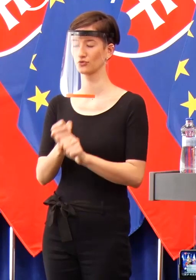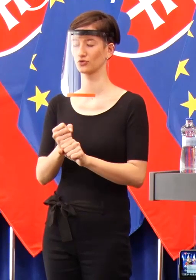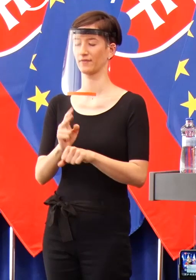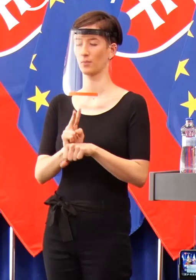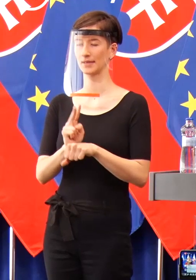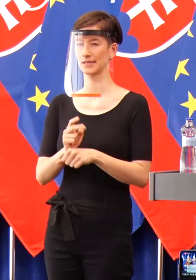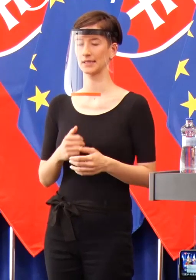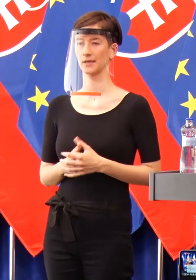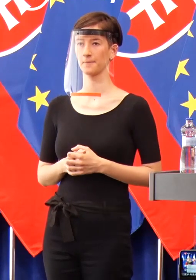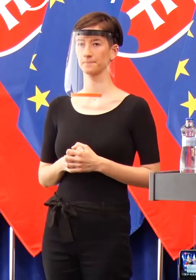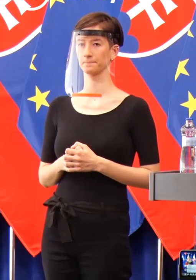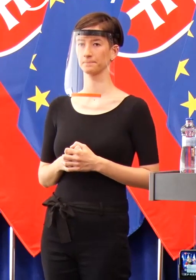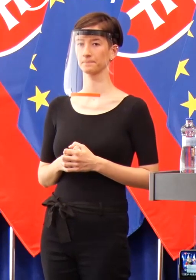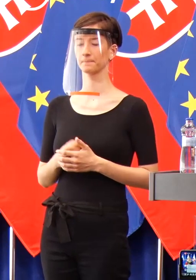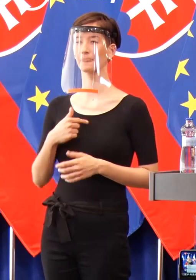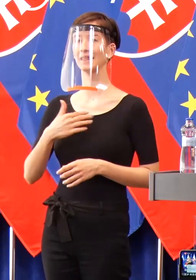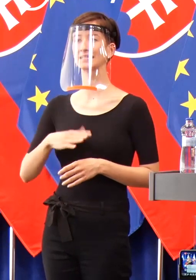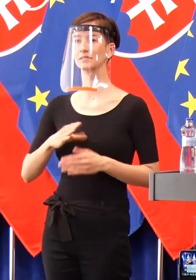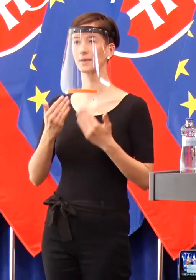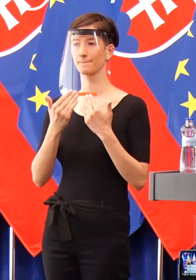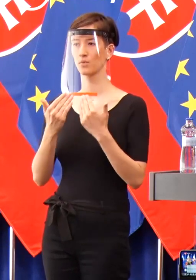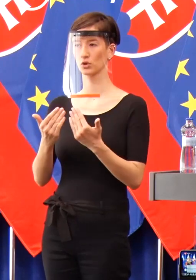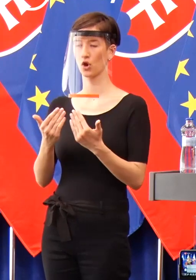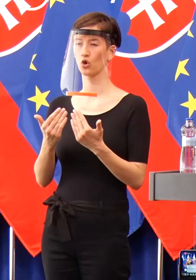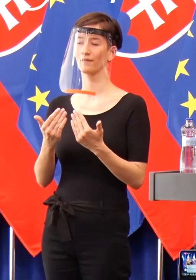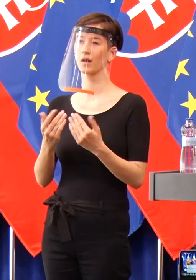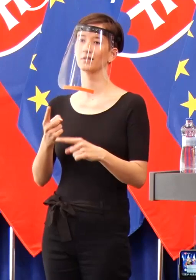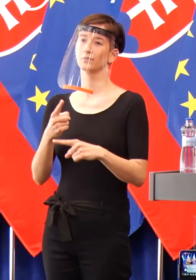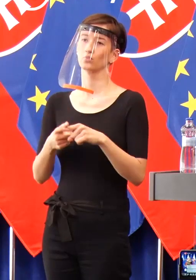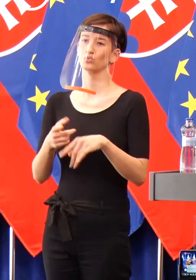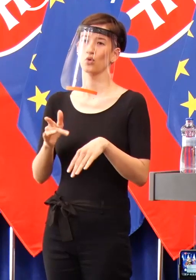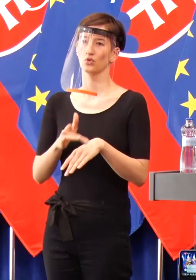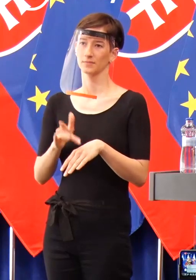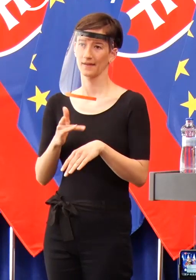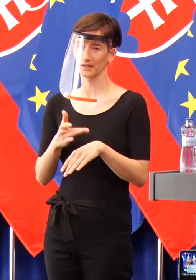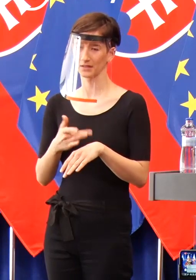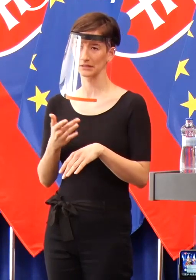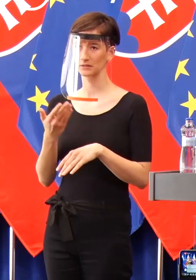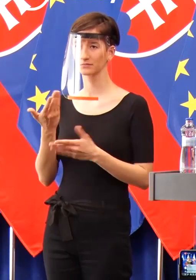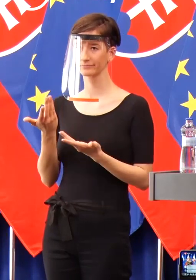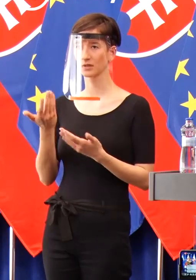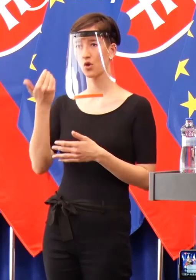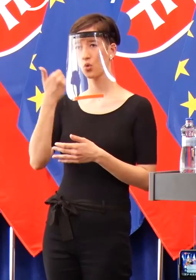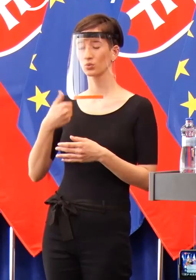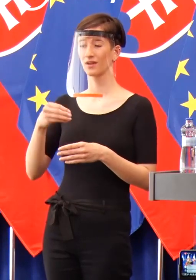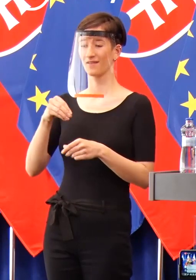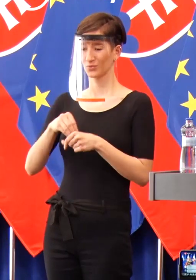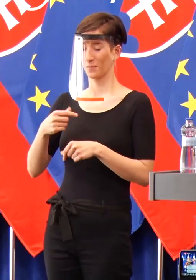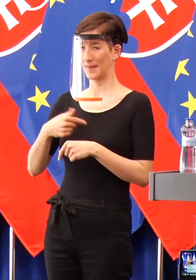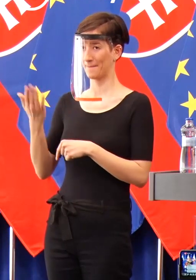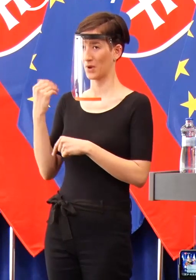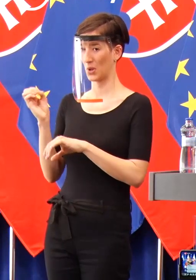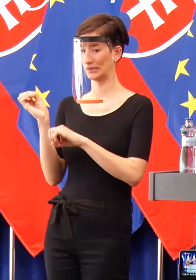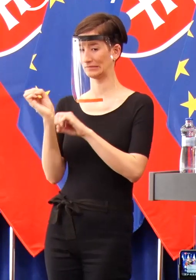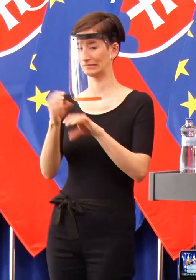som sa chcel poďakovať a čiastočne ospravodniť všetkých tým ľuďom, ktorých som dal do karantény, ale dúfam